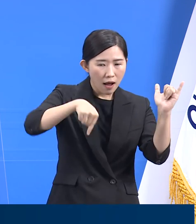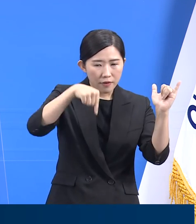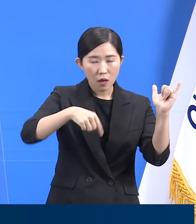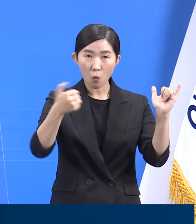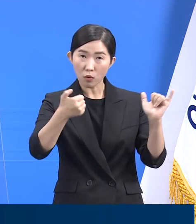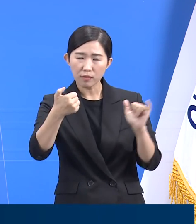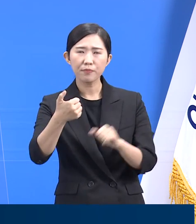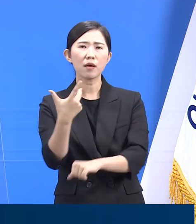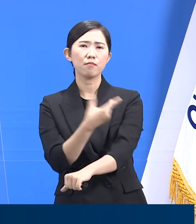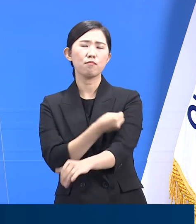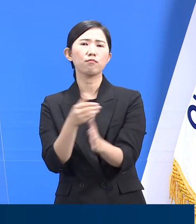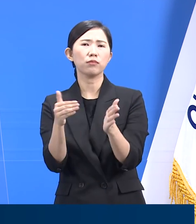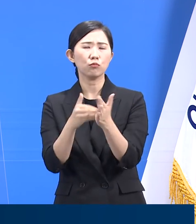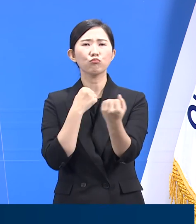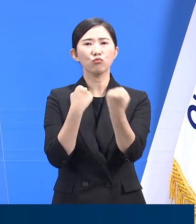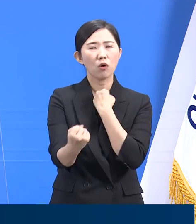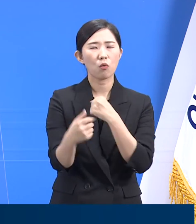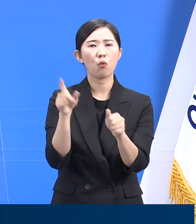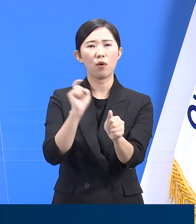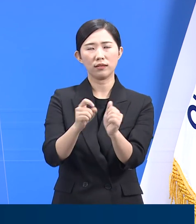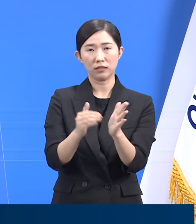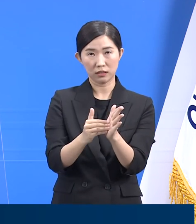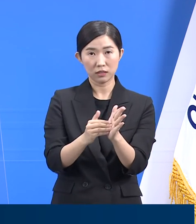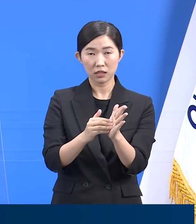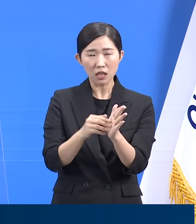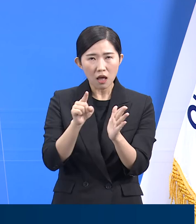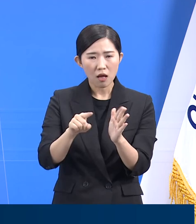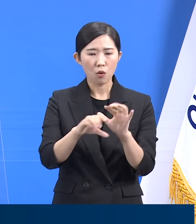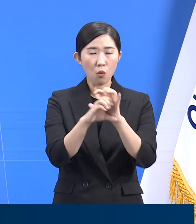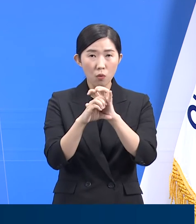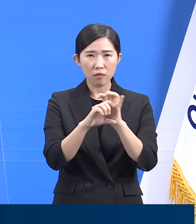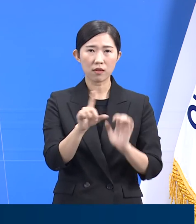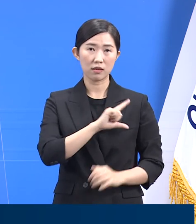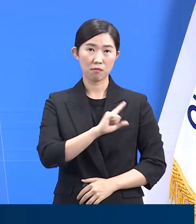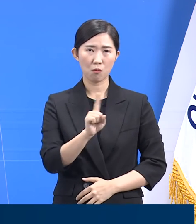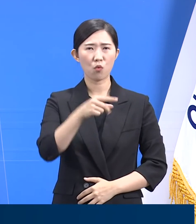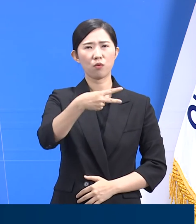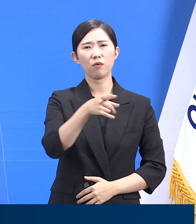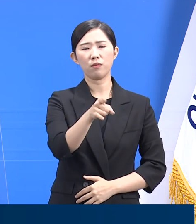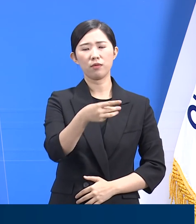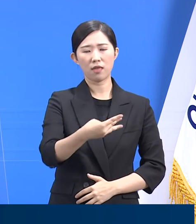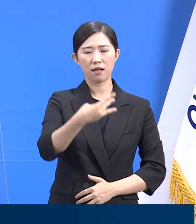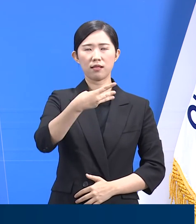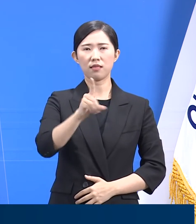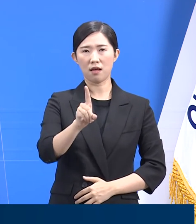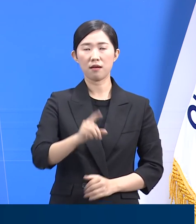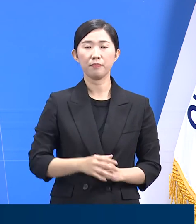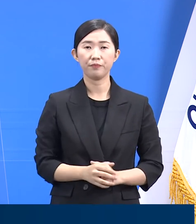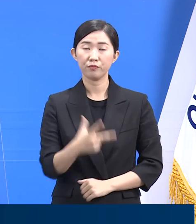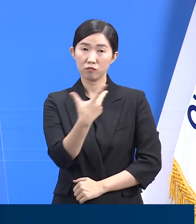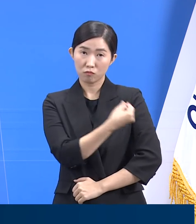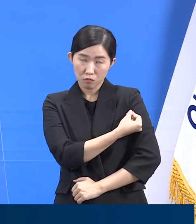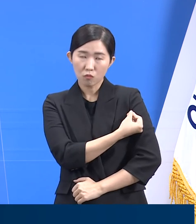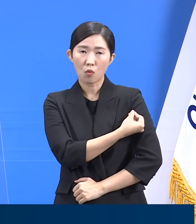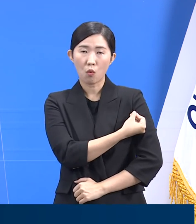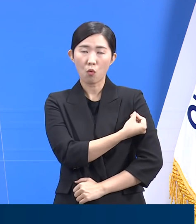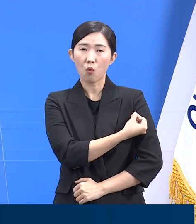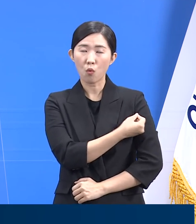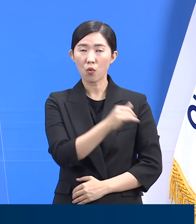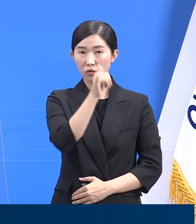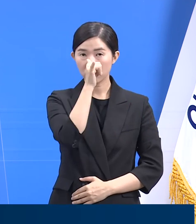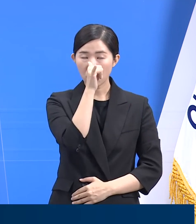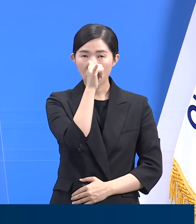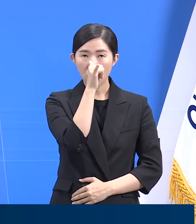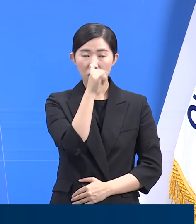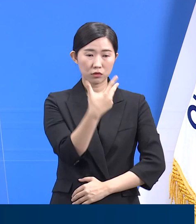분석 결과 해당 클러스터는 델타 벤위로 확인되었습니다. 접종 유무에 따른 확진률을 보면 접종